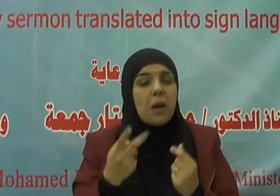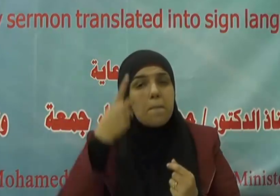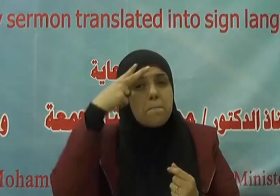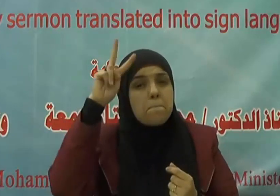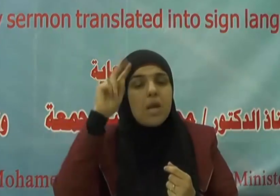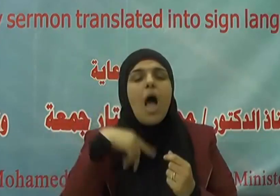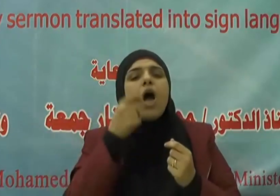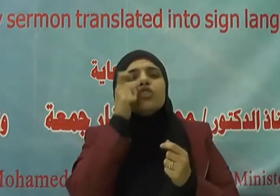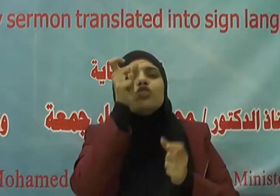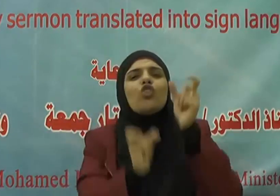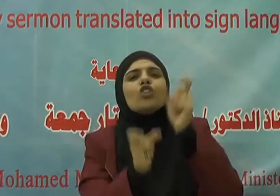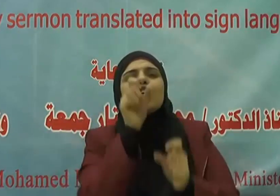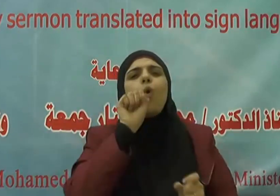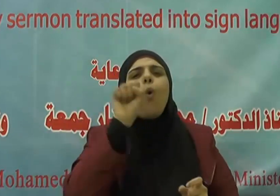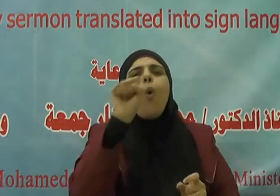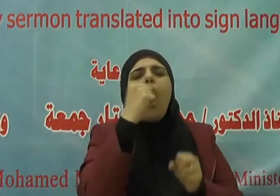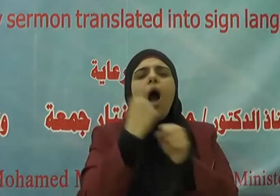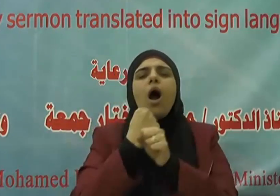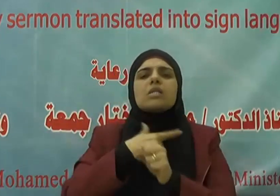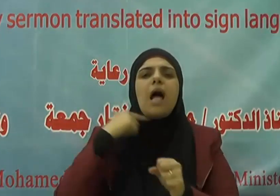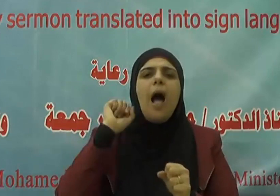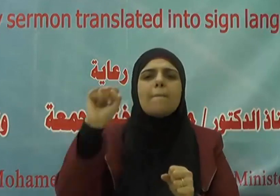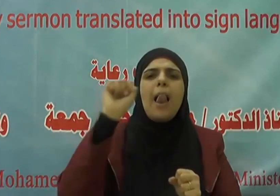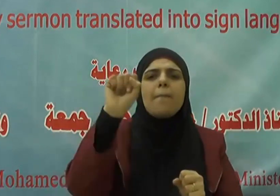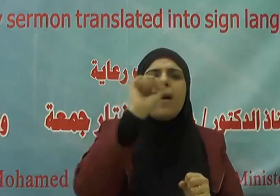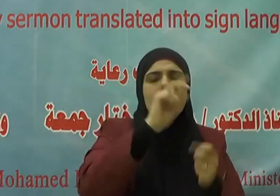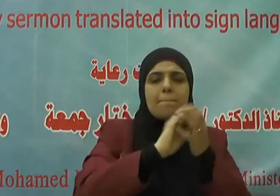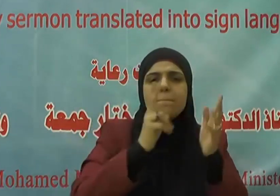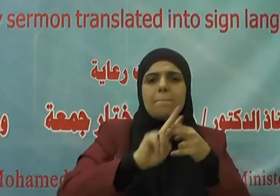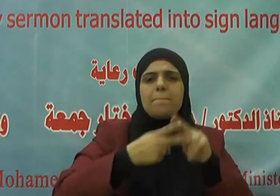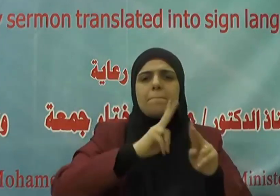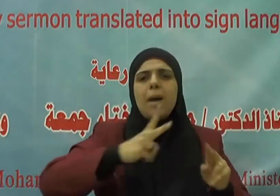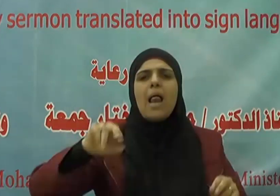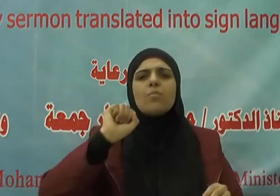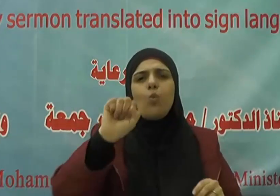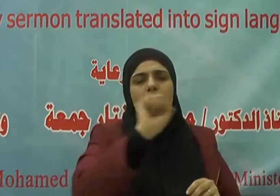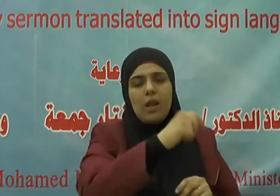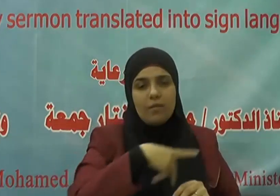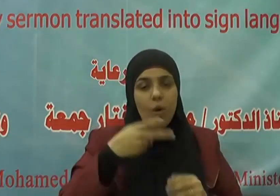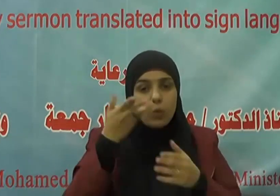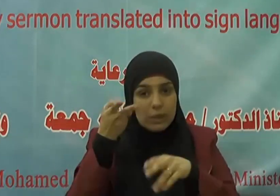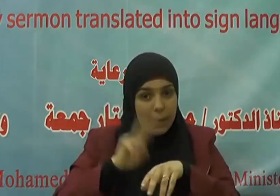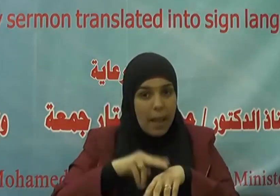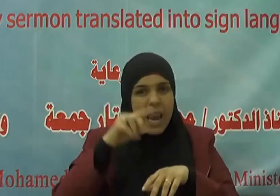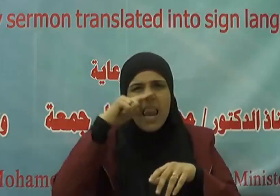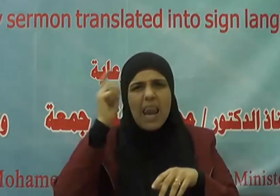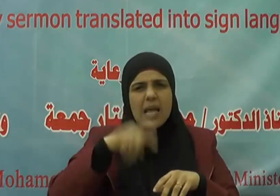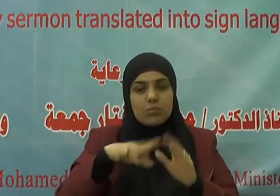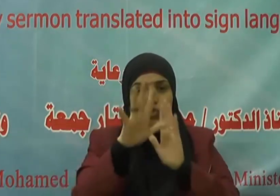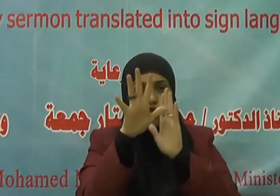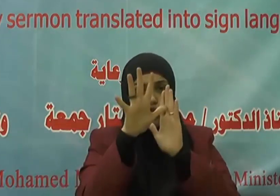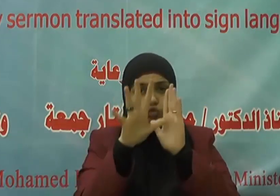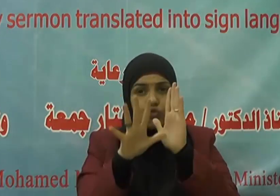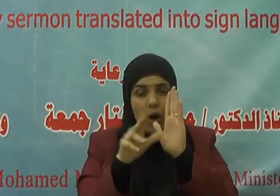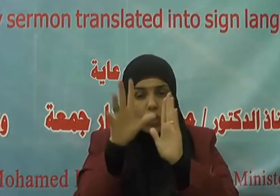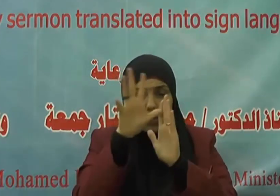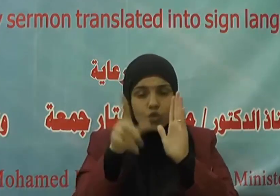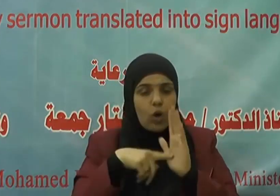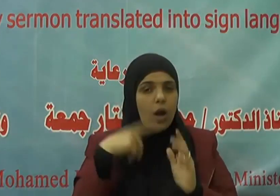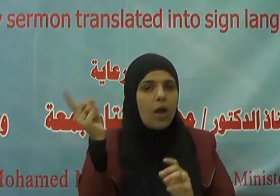الاختصاص في كل مجال ومن ثمتا يجب شرعا عدم